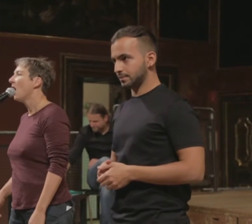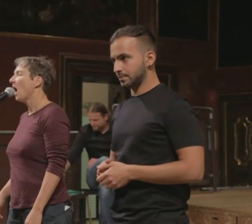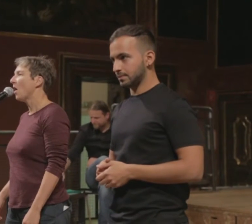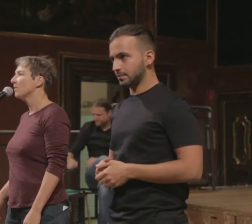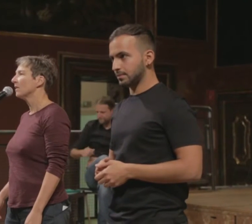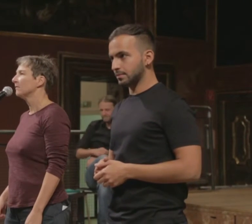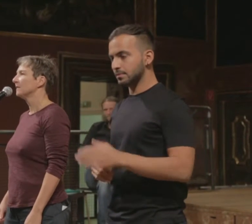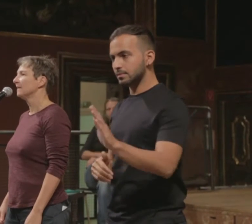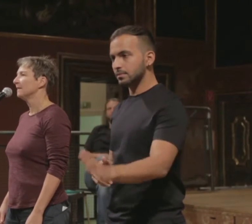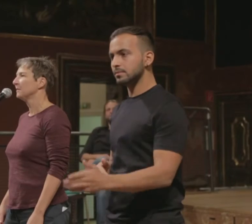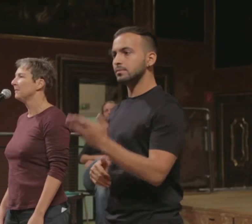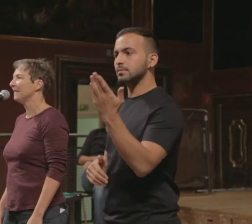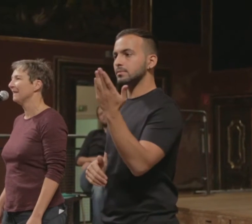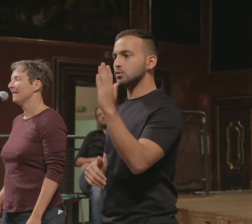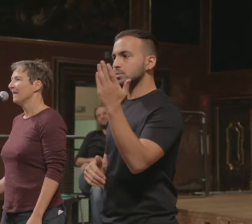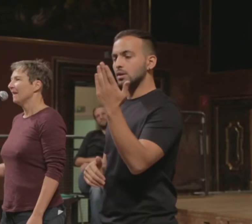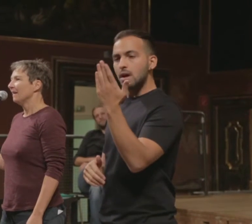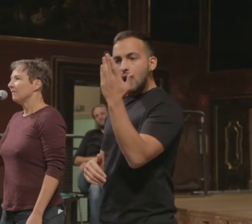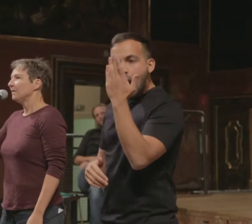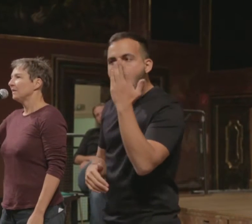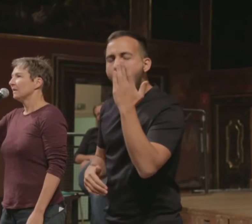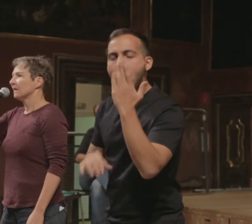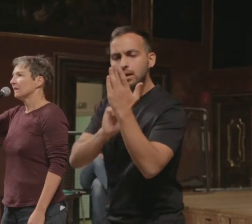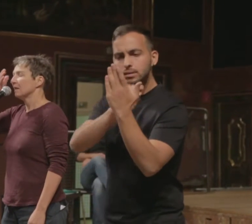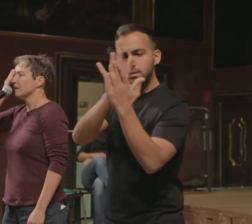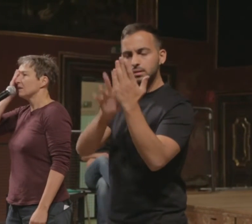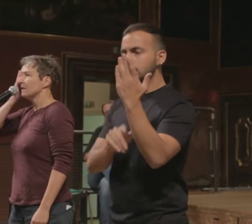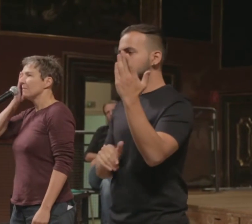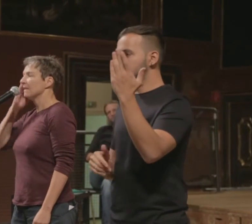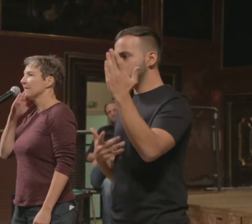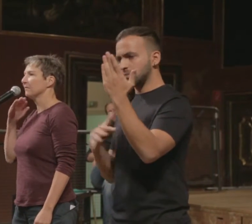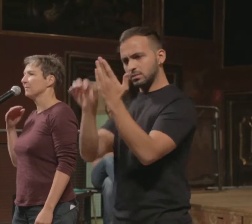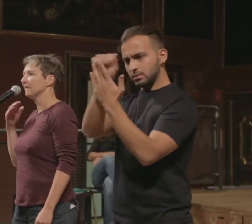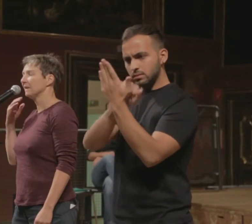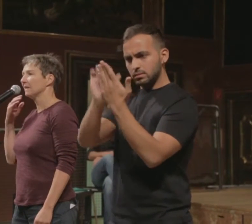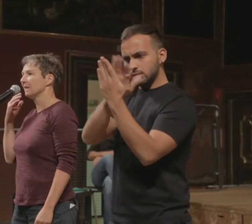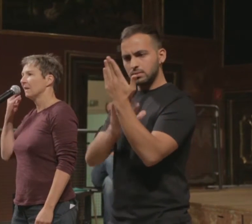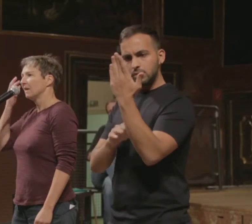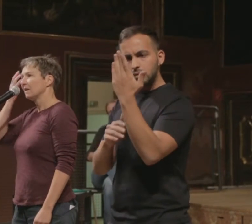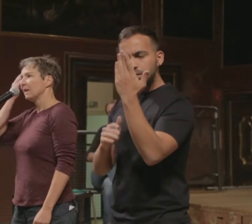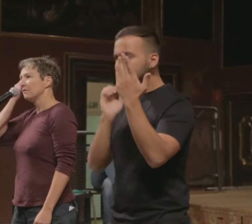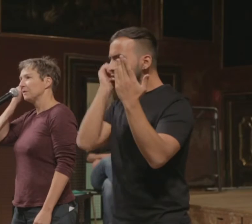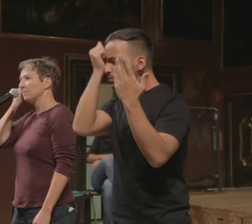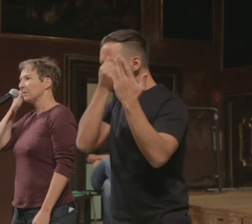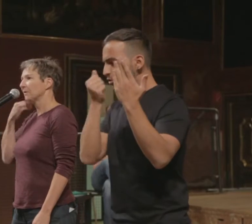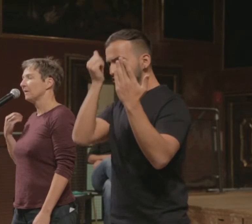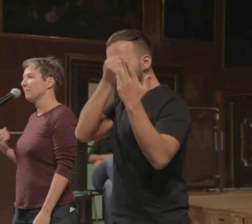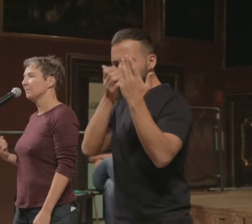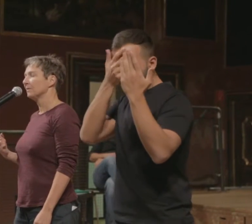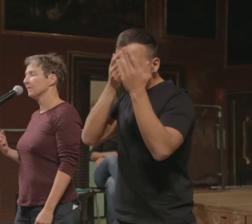Hauch auf den Spiegel, wisch dir die Maske vom Gesicht, streif die Perücke ab und